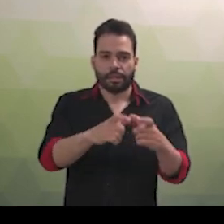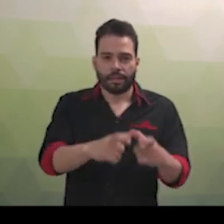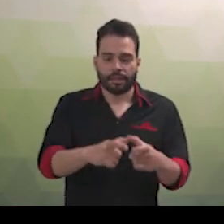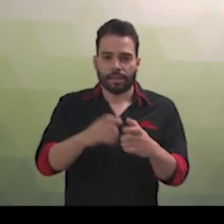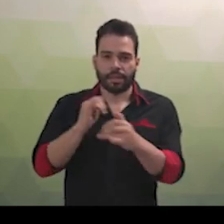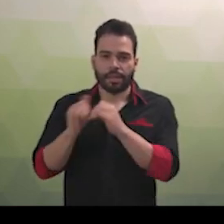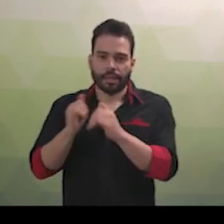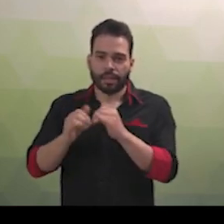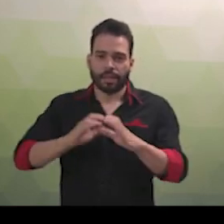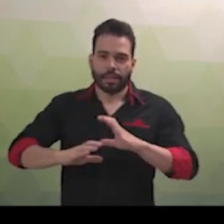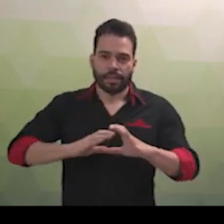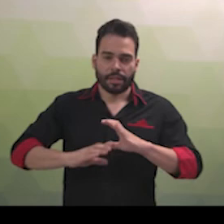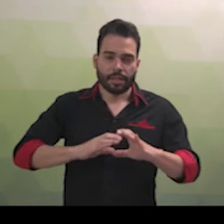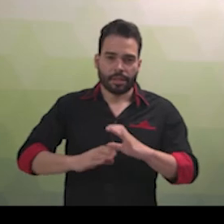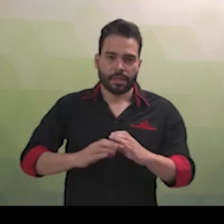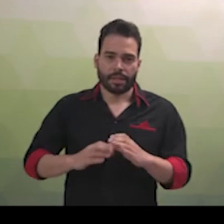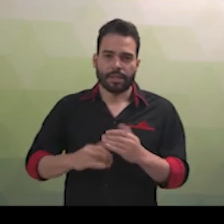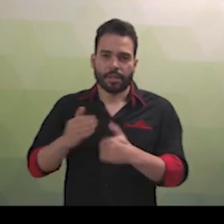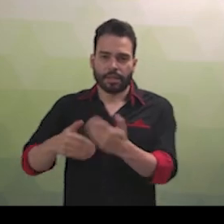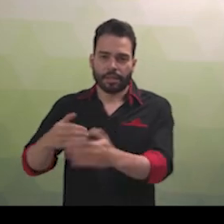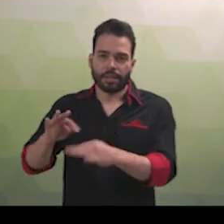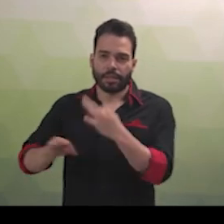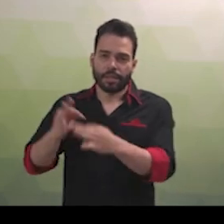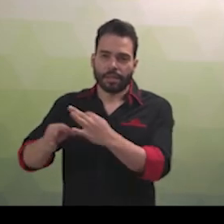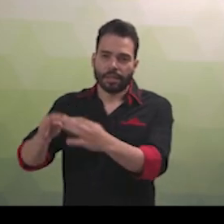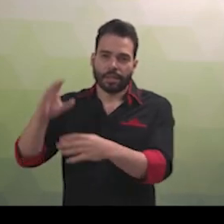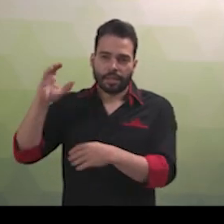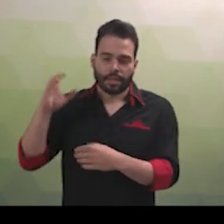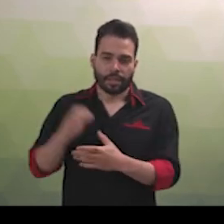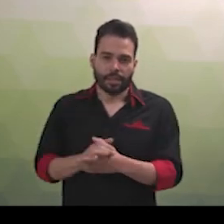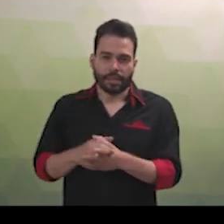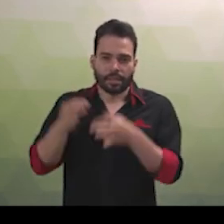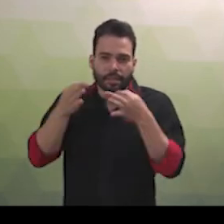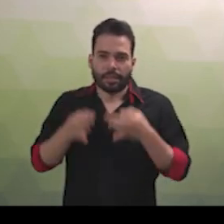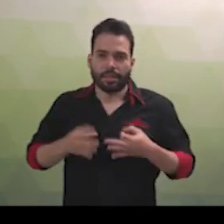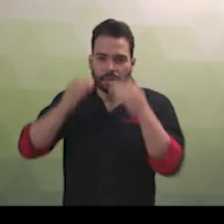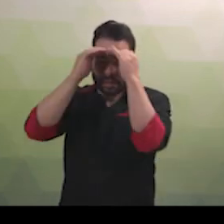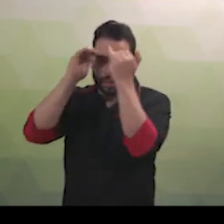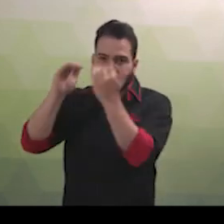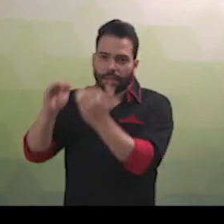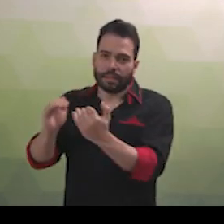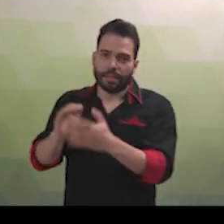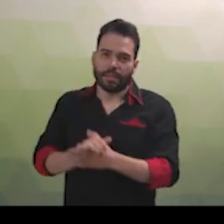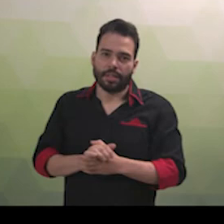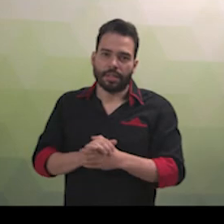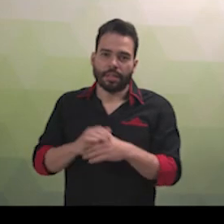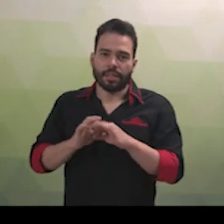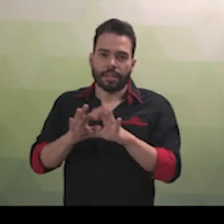à informação, à comunicação, aos avanços científicos e tecnológicos, à dignidade, ao respeito,